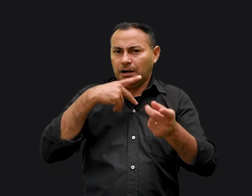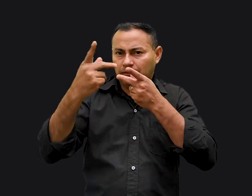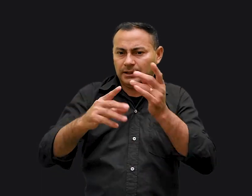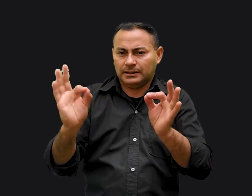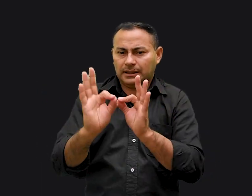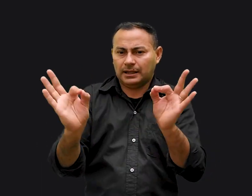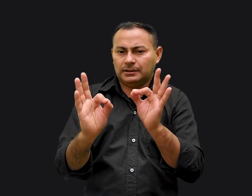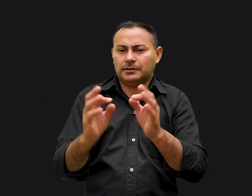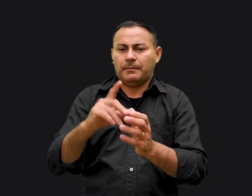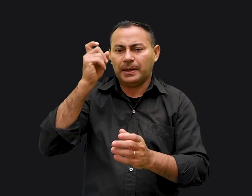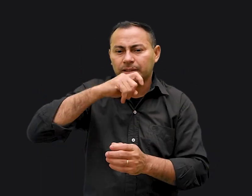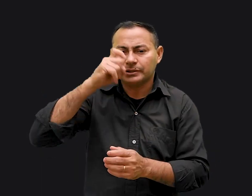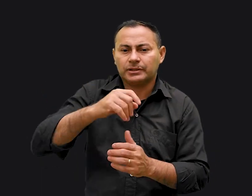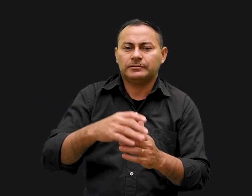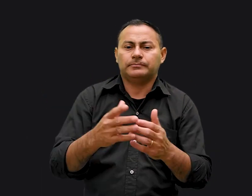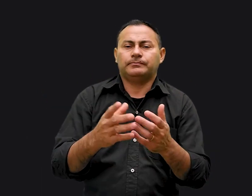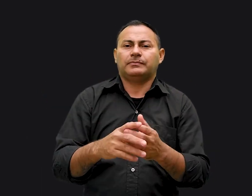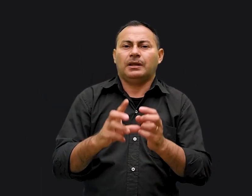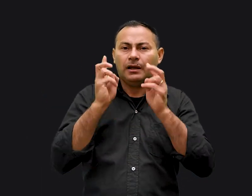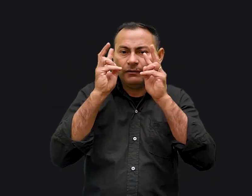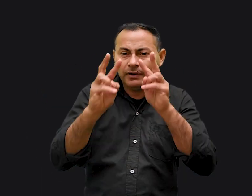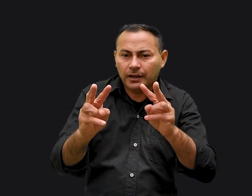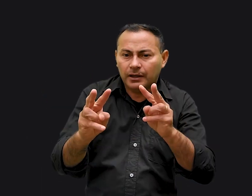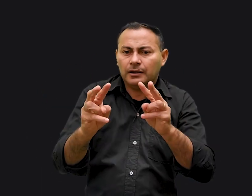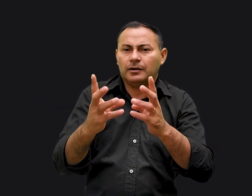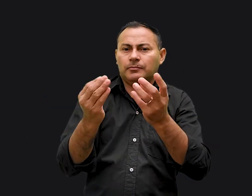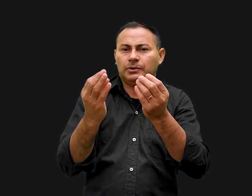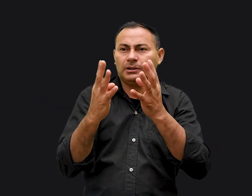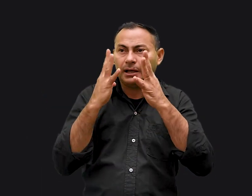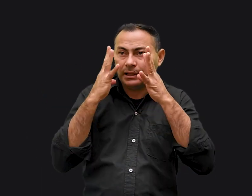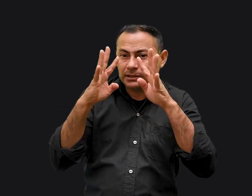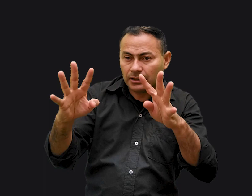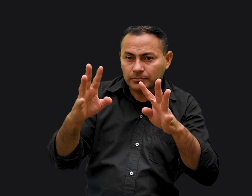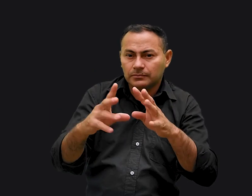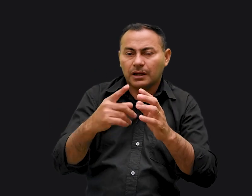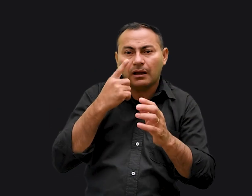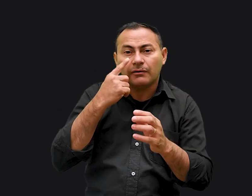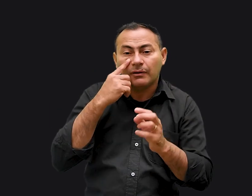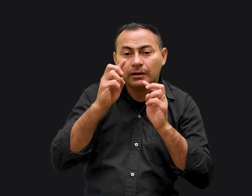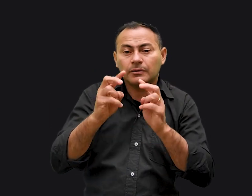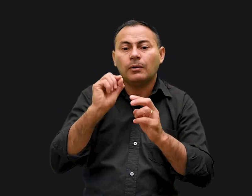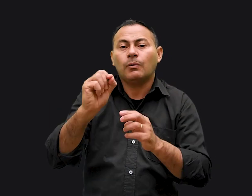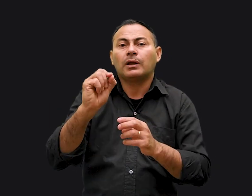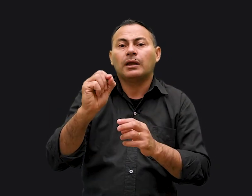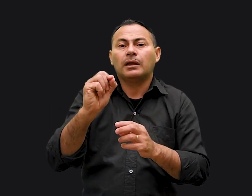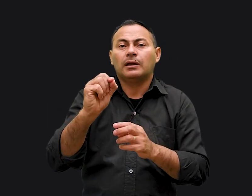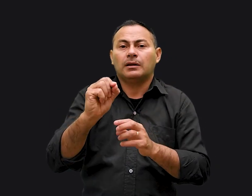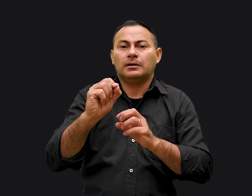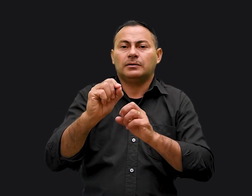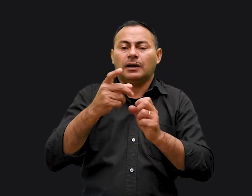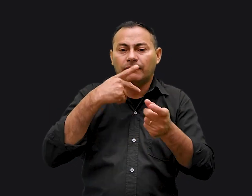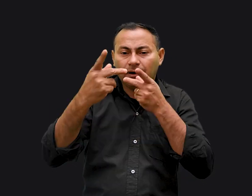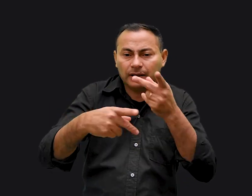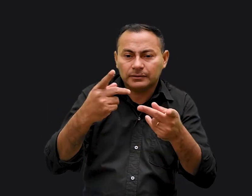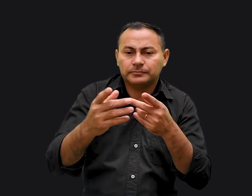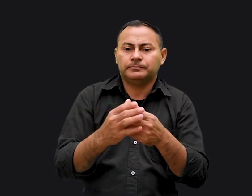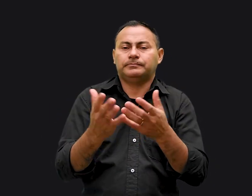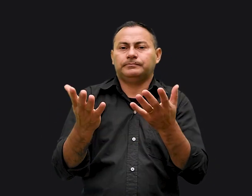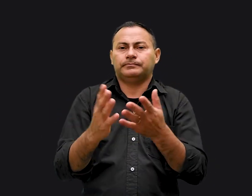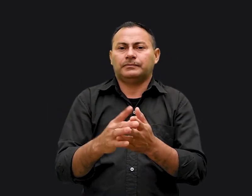dizendo nada sobre mentiras Se olharmos com muita atenção Vamos ver que o que ele está se referindo É